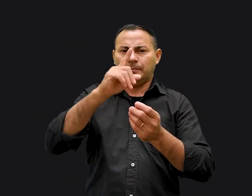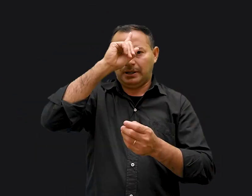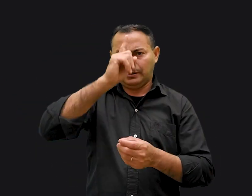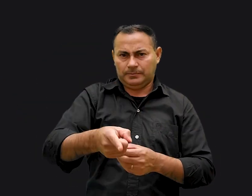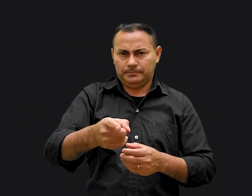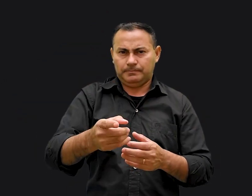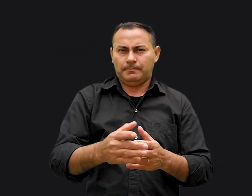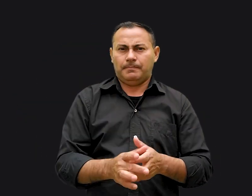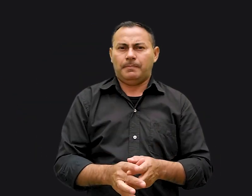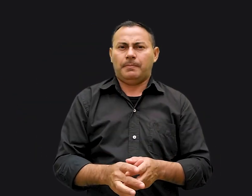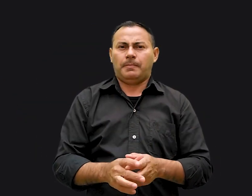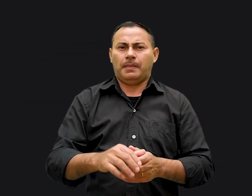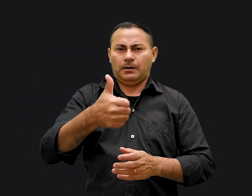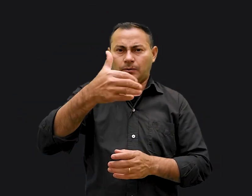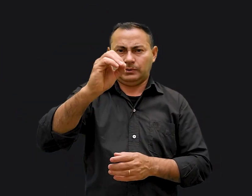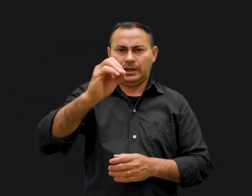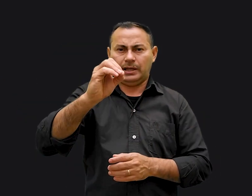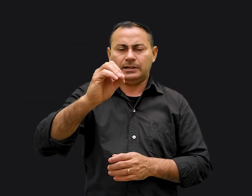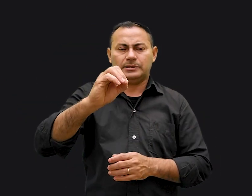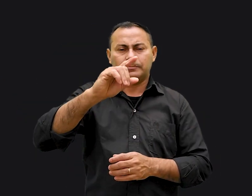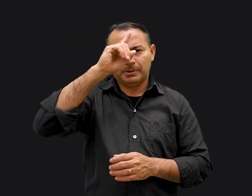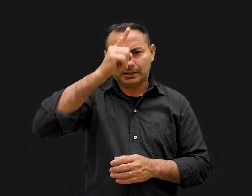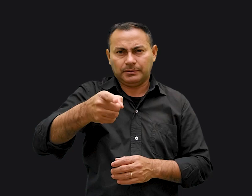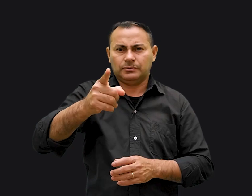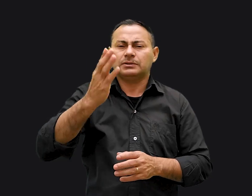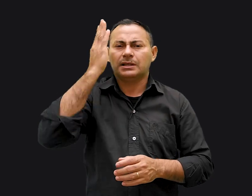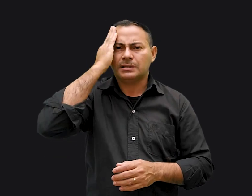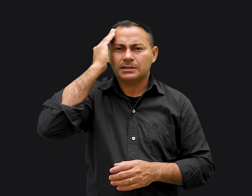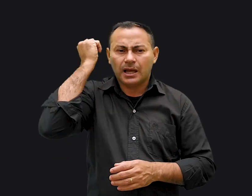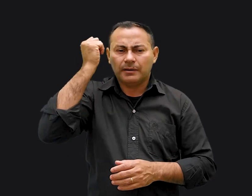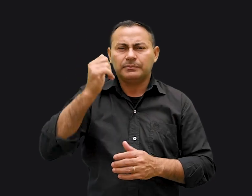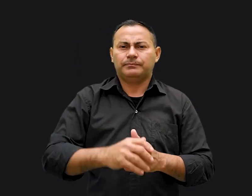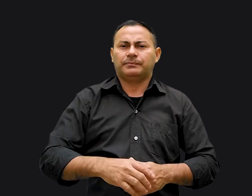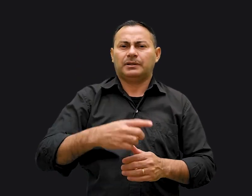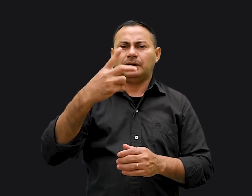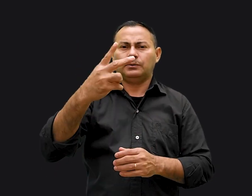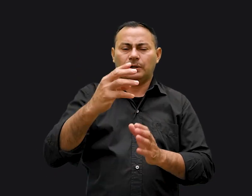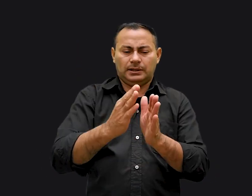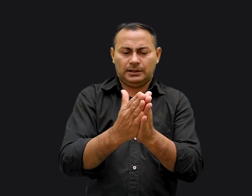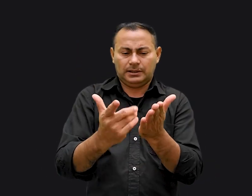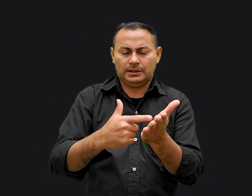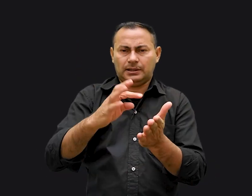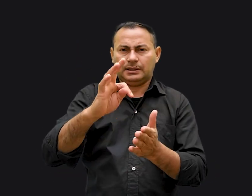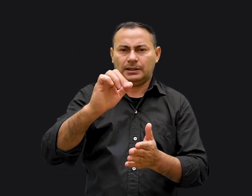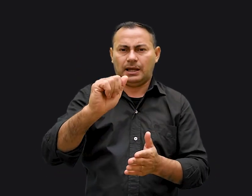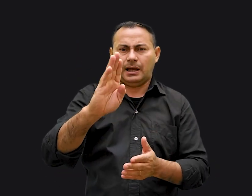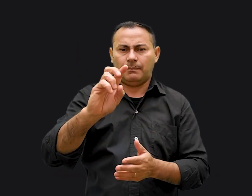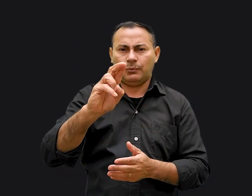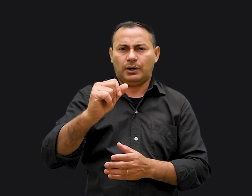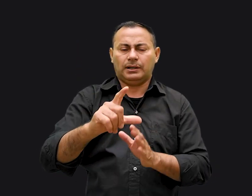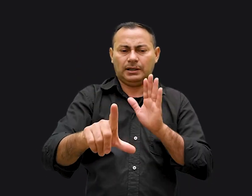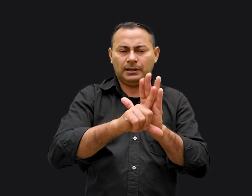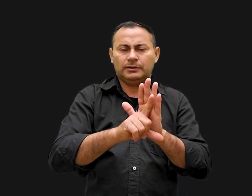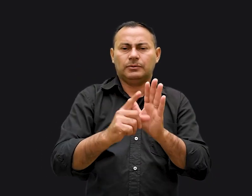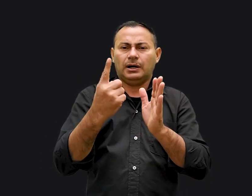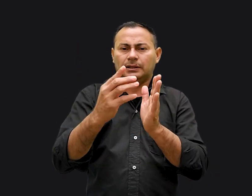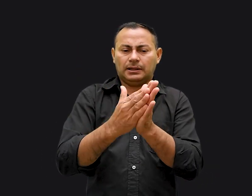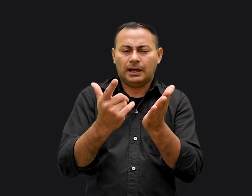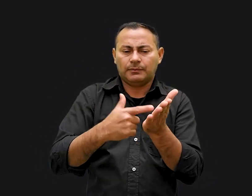mandamentos. Os 10 mandamentos, como você deve saber, são as duas tábuas da lei. Em uma tábua estavam quatro